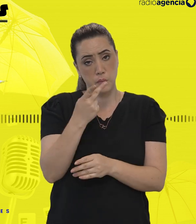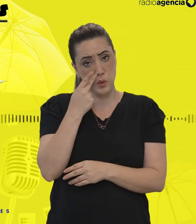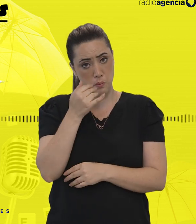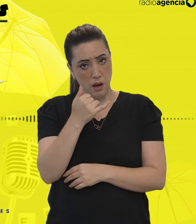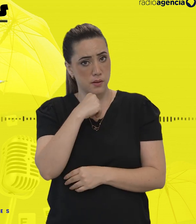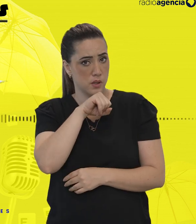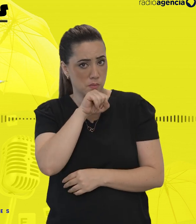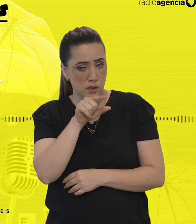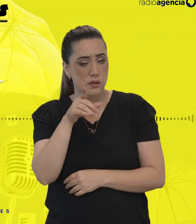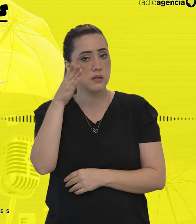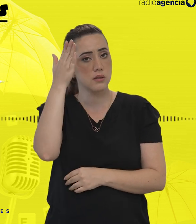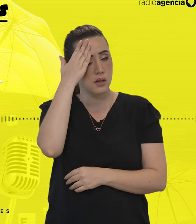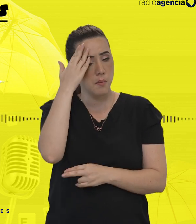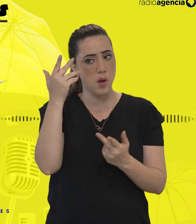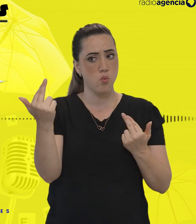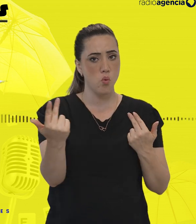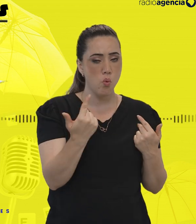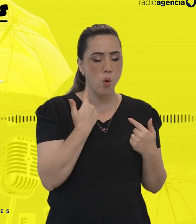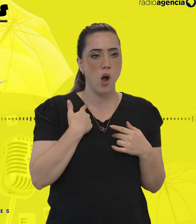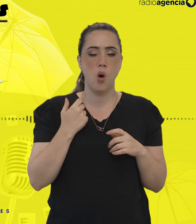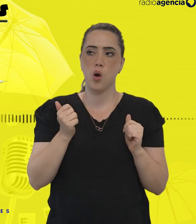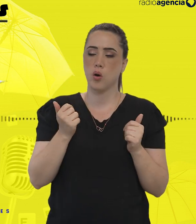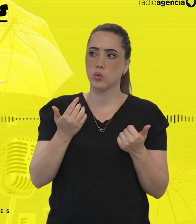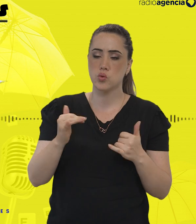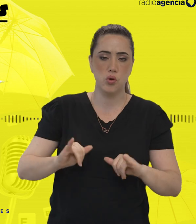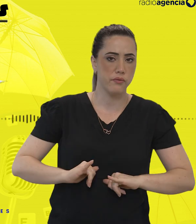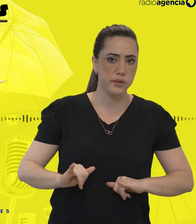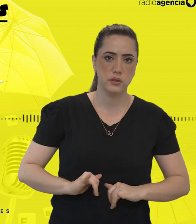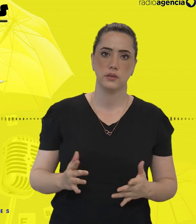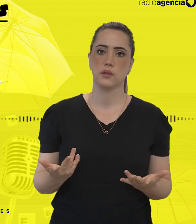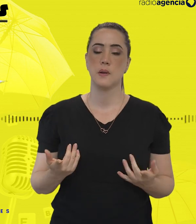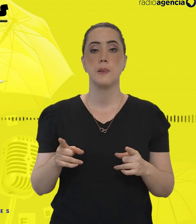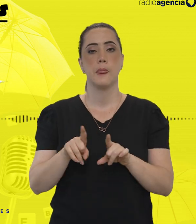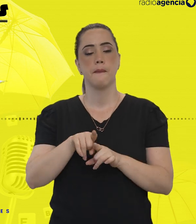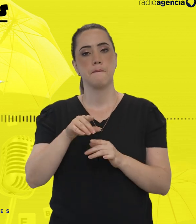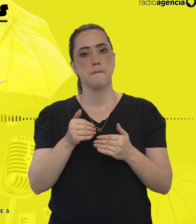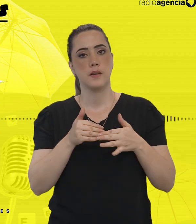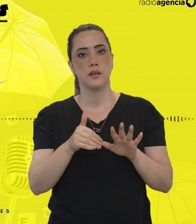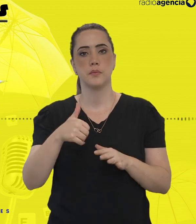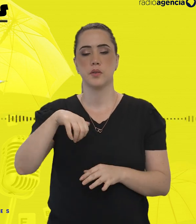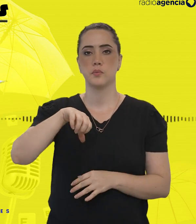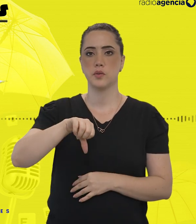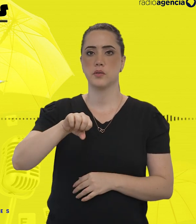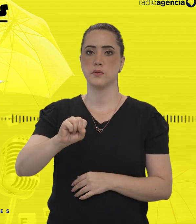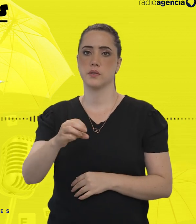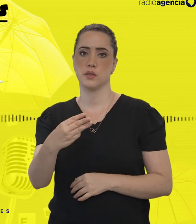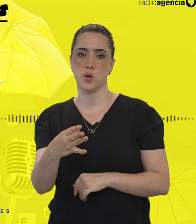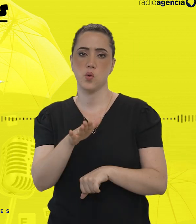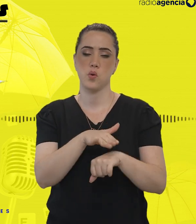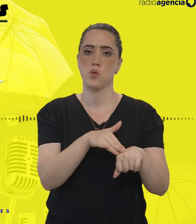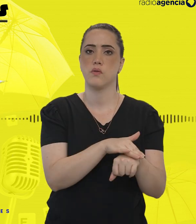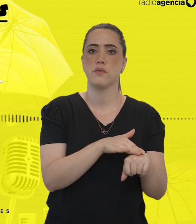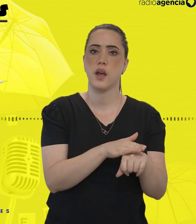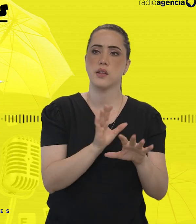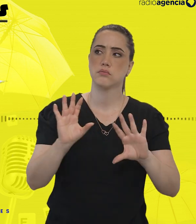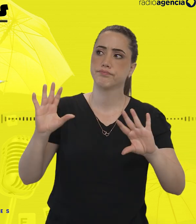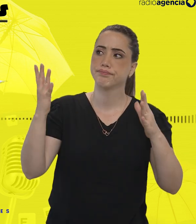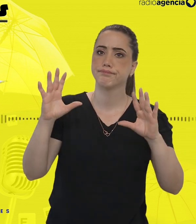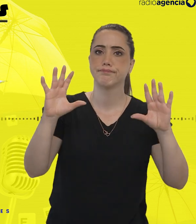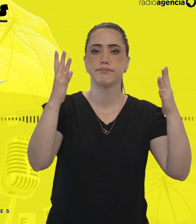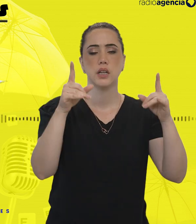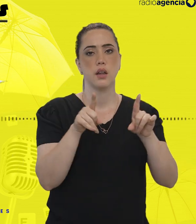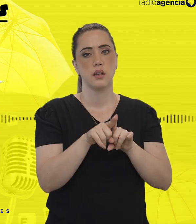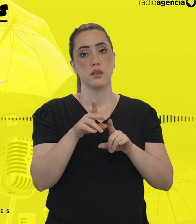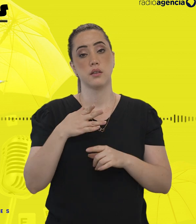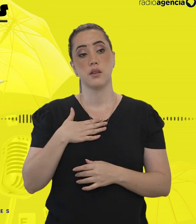né? Que também deviam estar nessa mesma situação. Ele abre, em 1983, a associação, começa com alguns eventos. E aí, então,